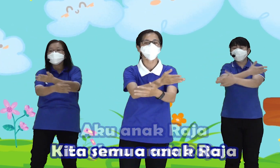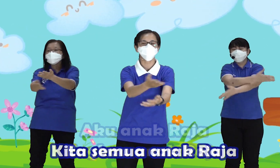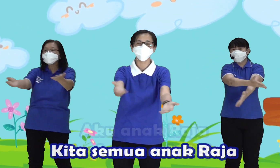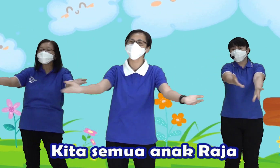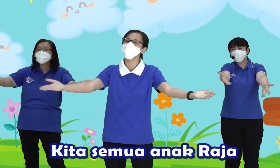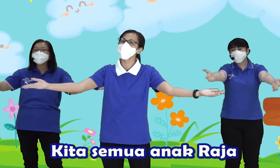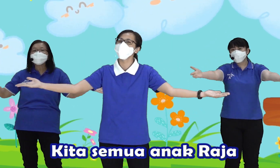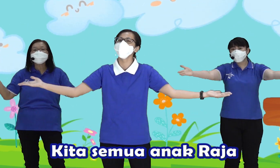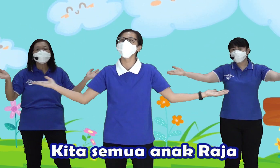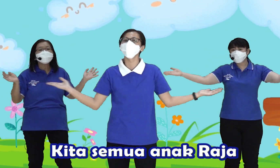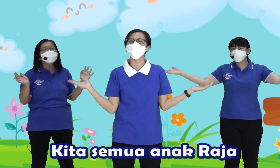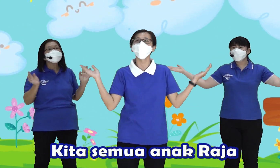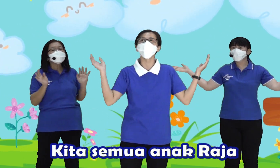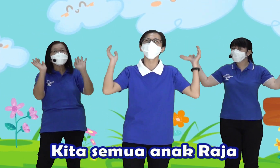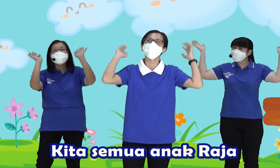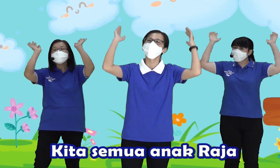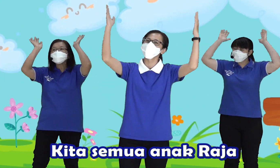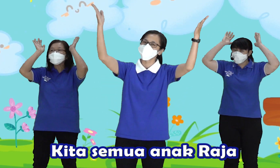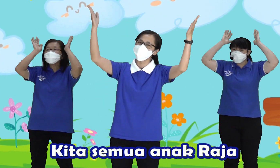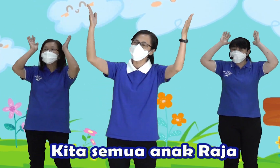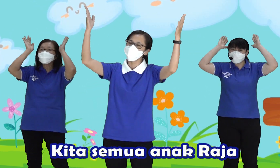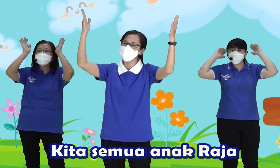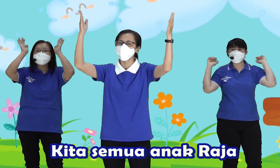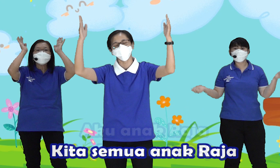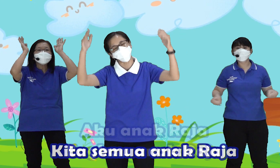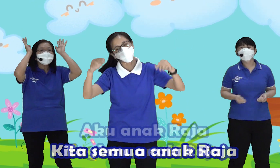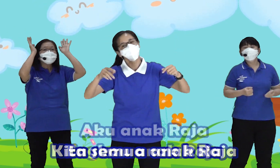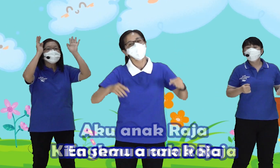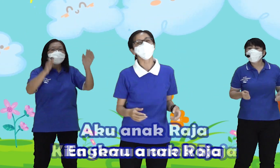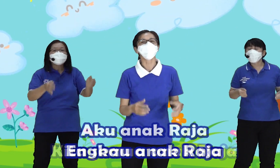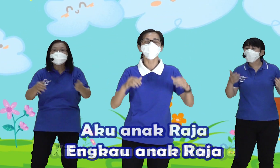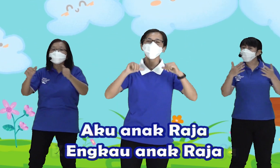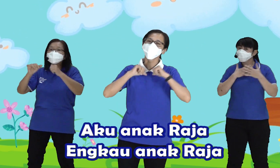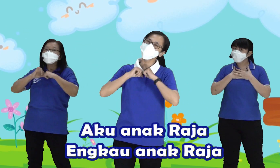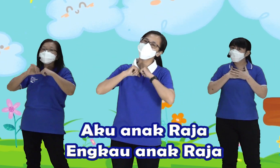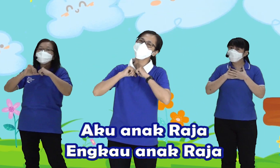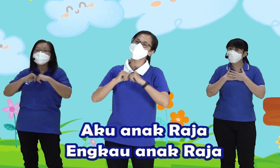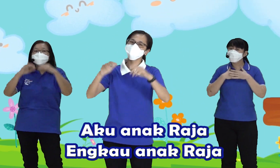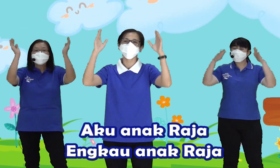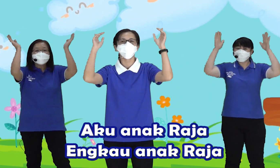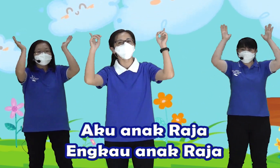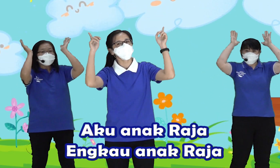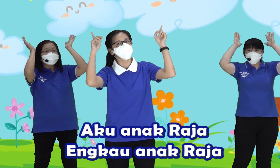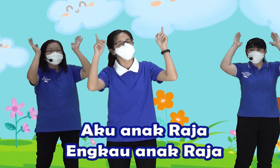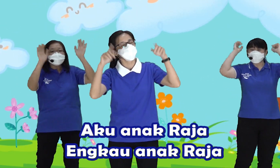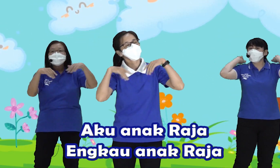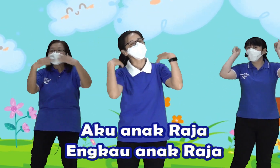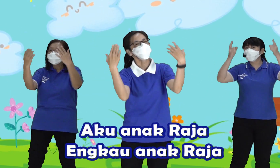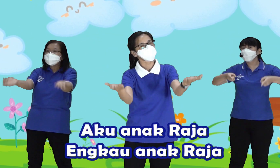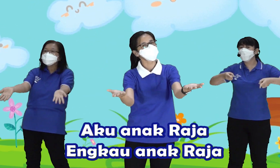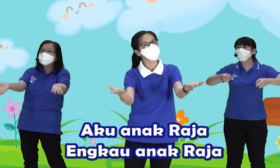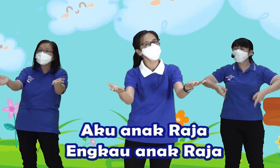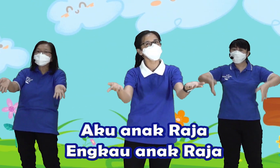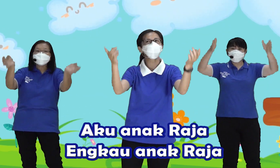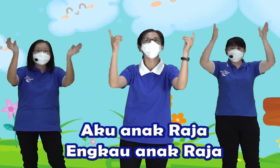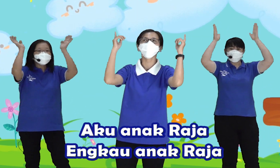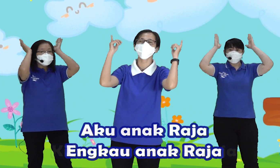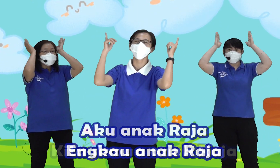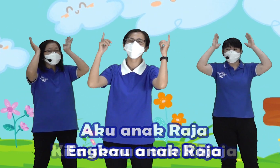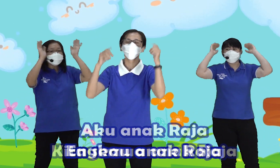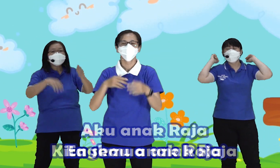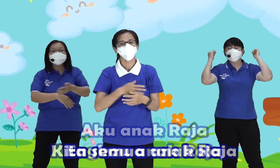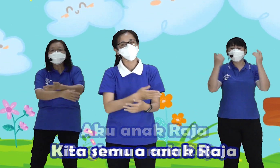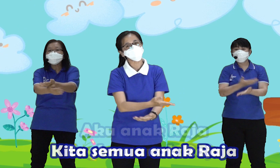Kita semua anak raja Aku anak Raja, Engkau anak